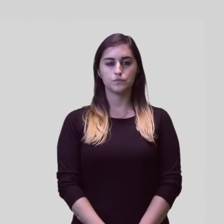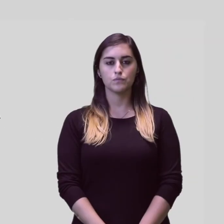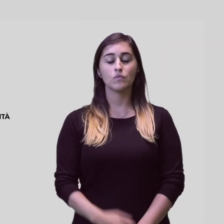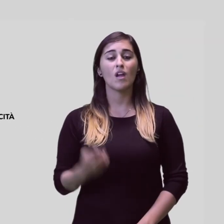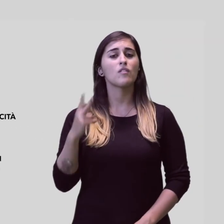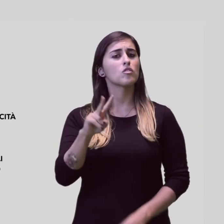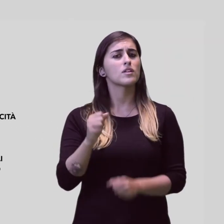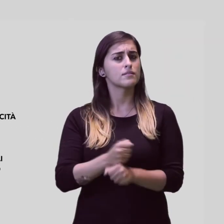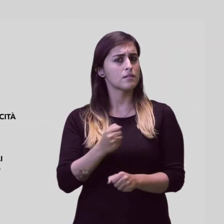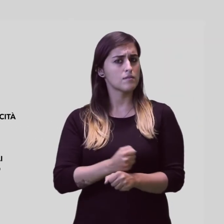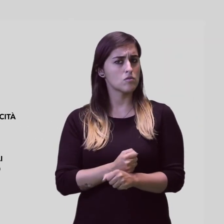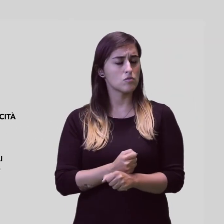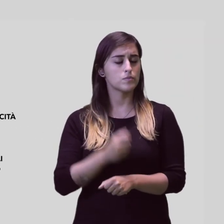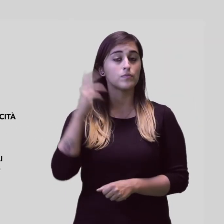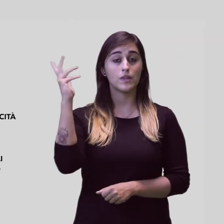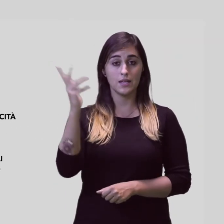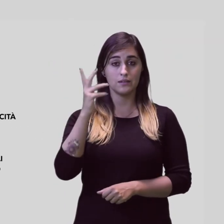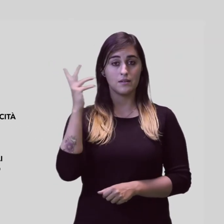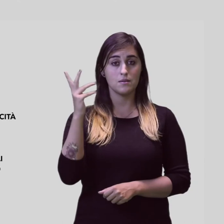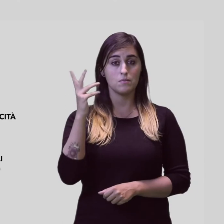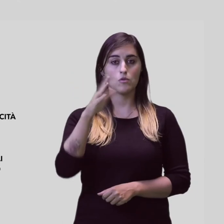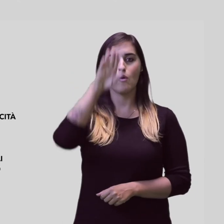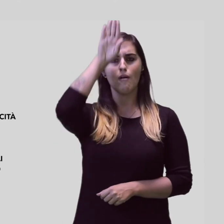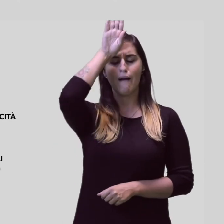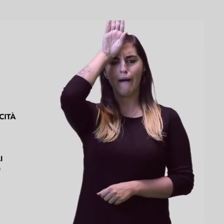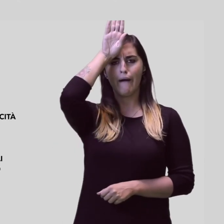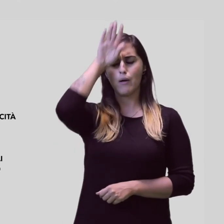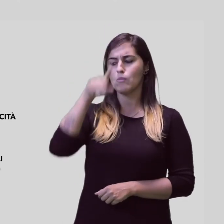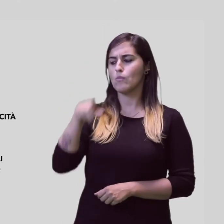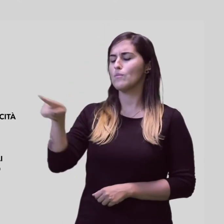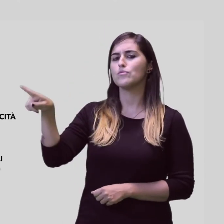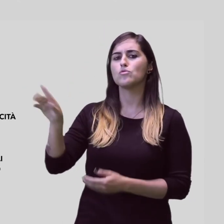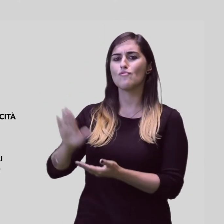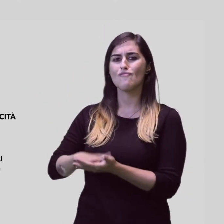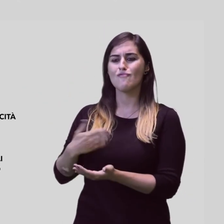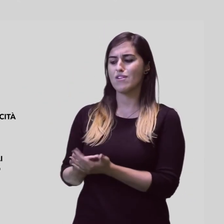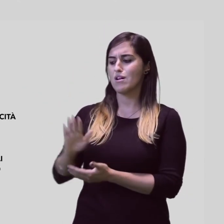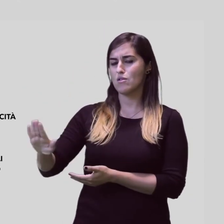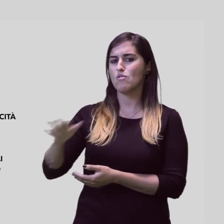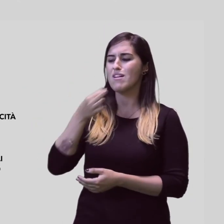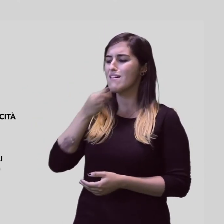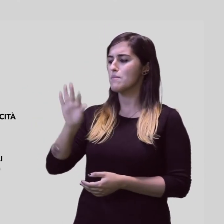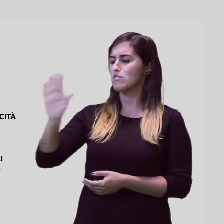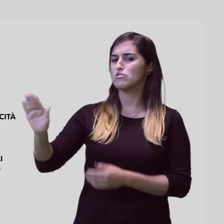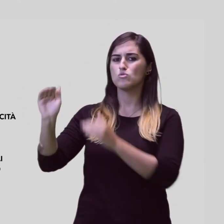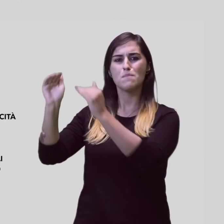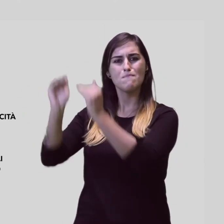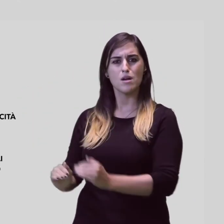Abuso lavorativo Ad esempio Non vedere riconosciuti il proprio valore e le proprie capacità